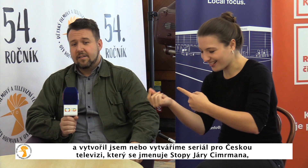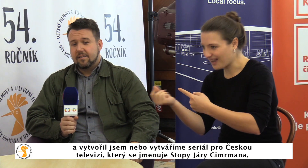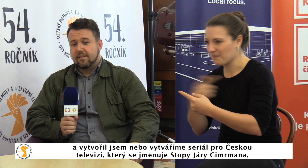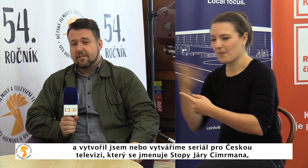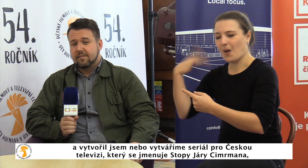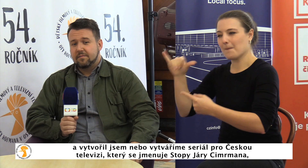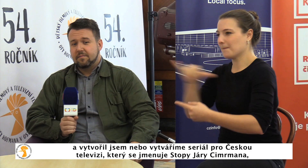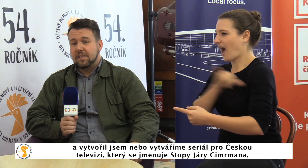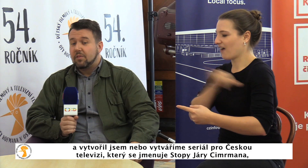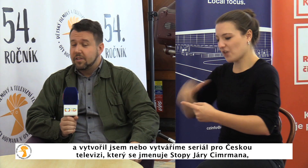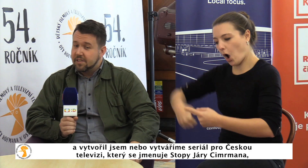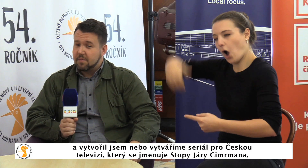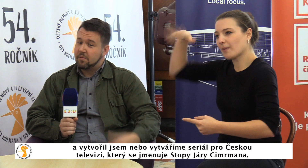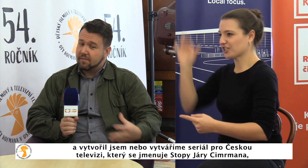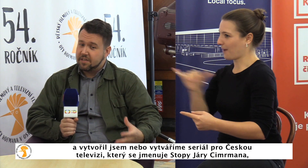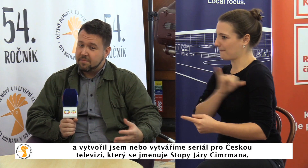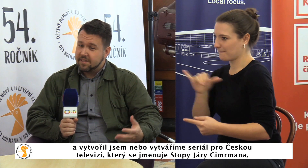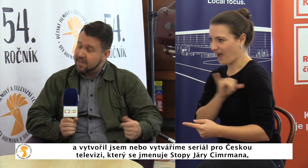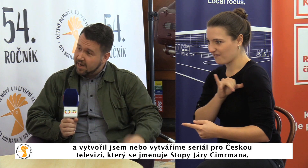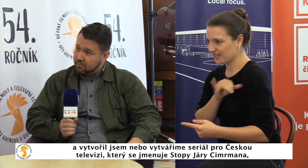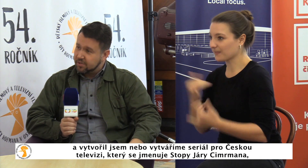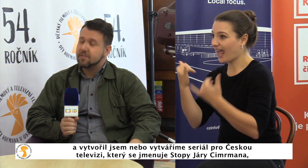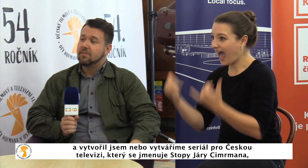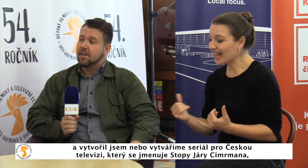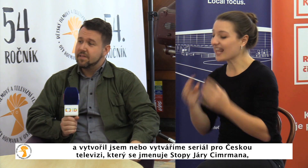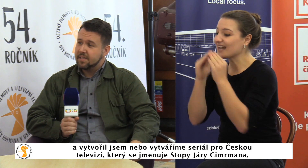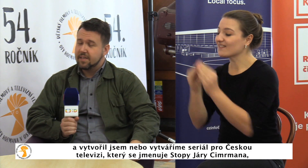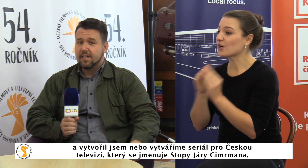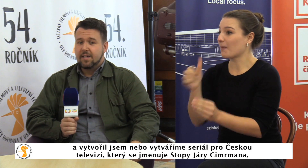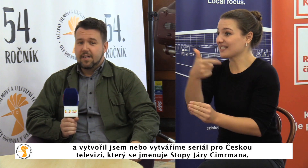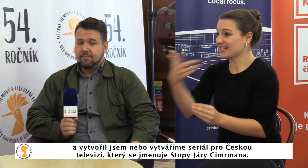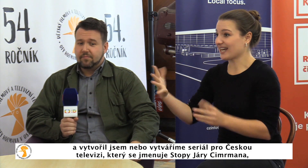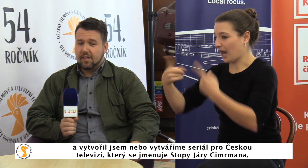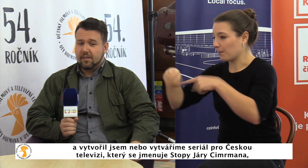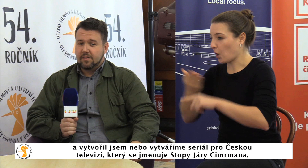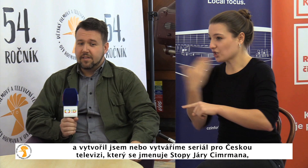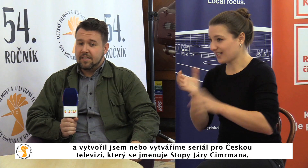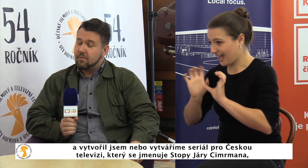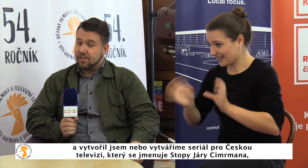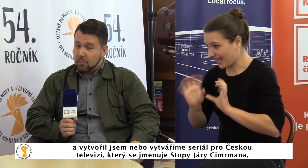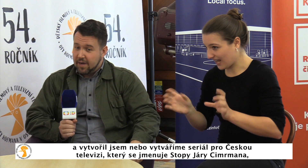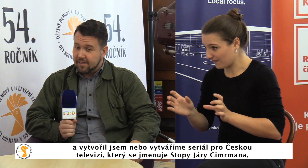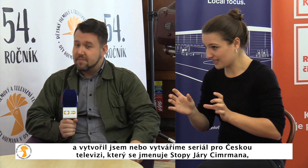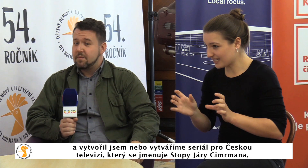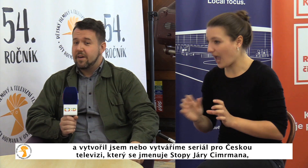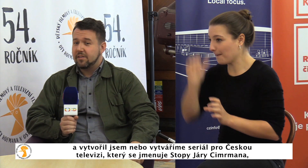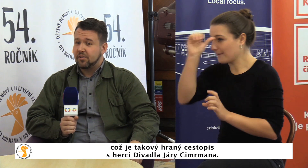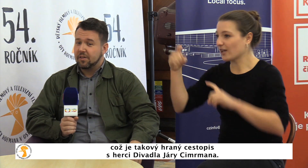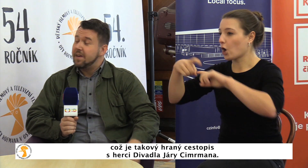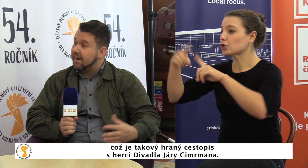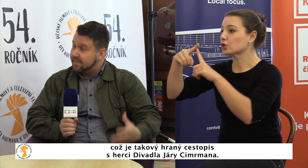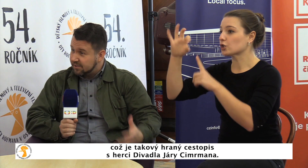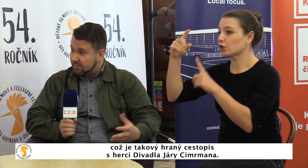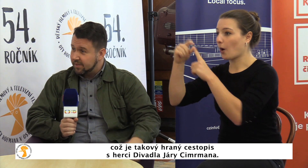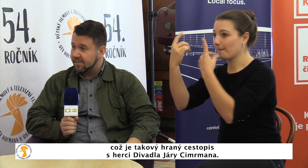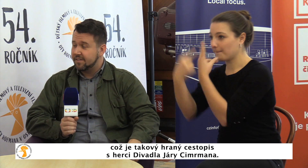A vytvořil jsem, nebo vytváříme, seriál pro českou televizi, který se jmenuje Stopy Jary Cimrmana, což